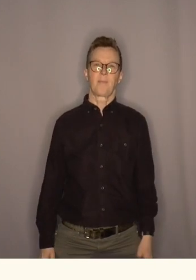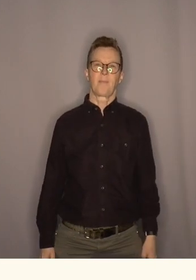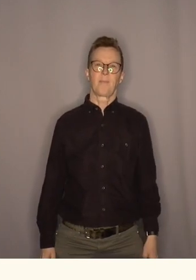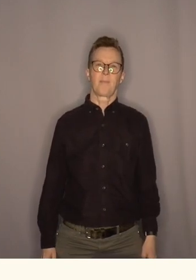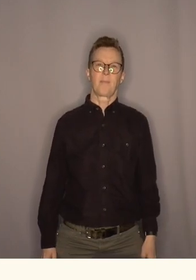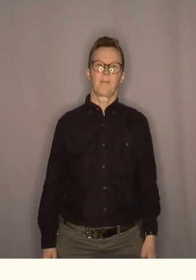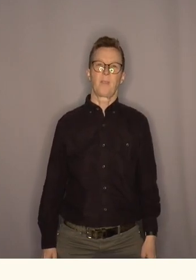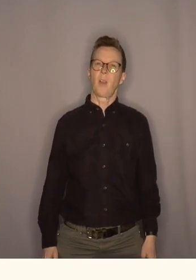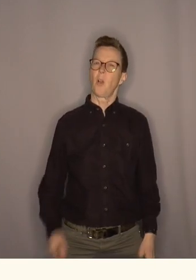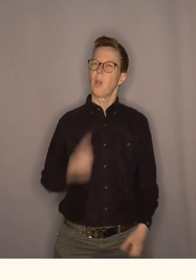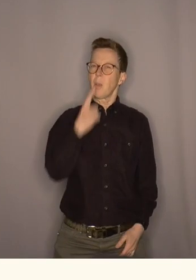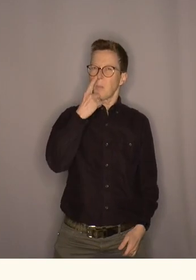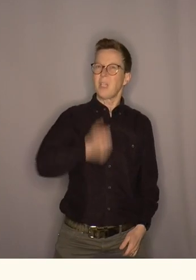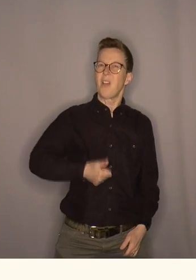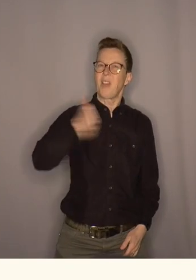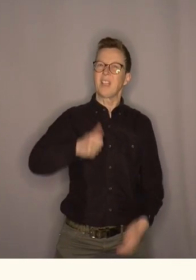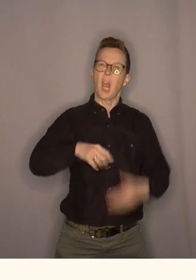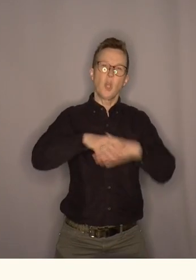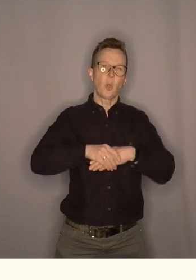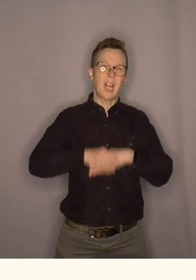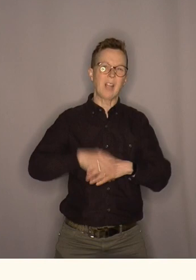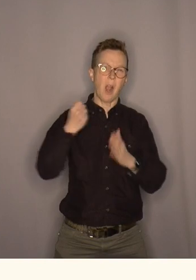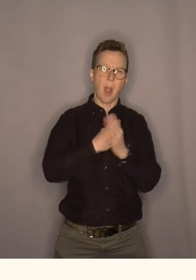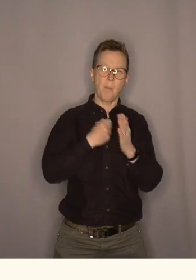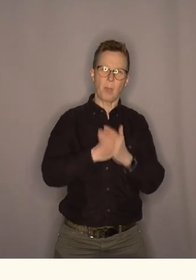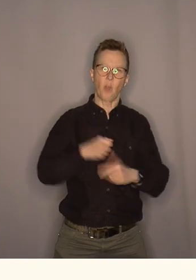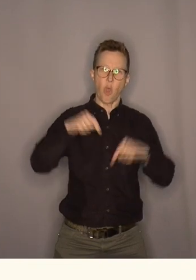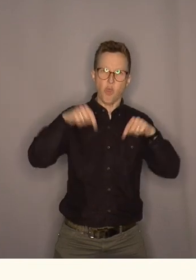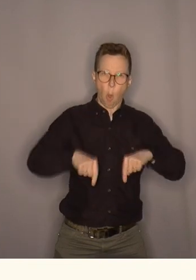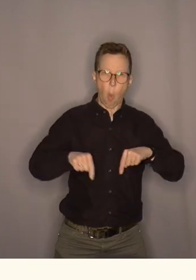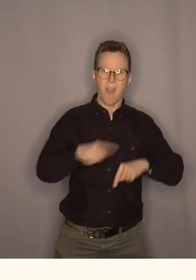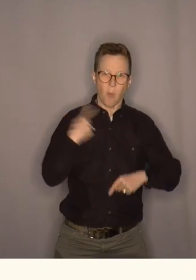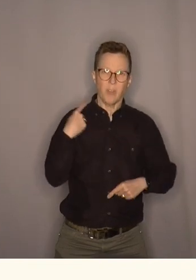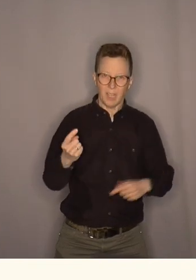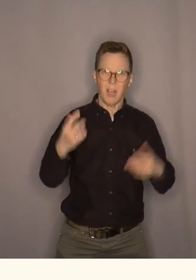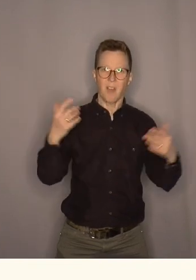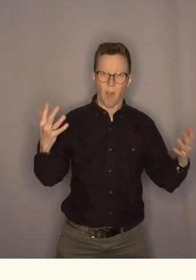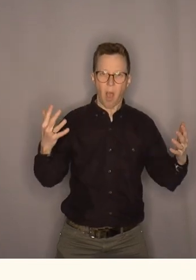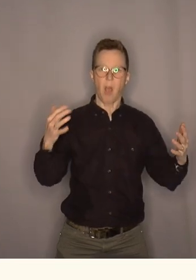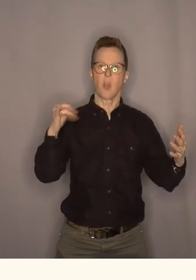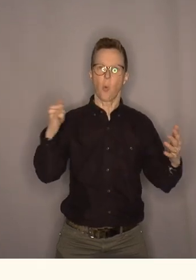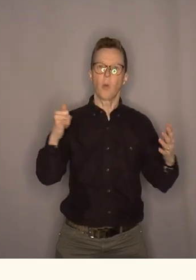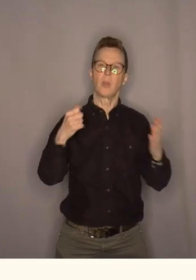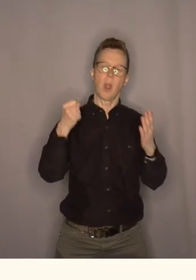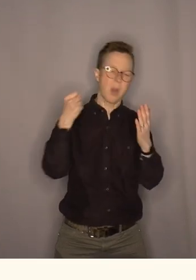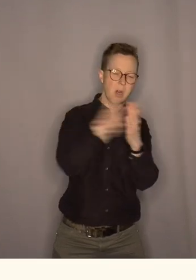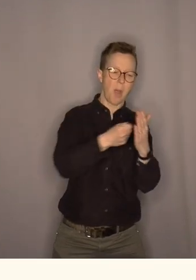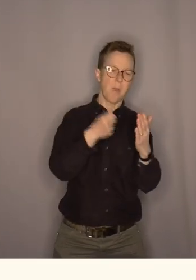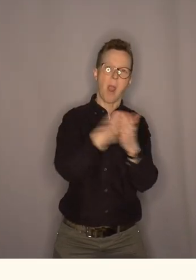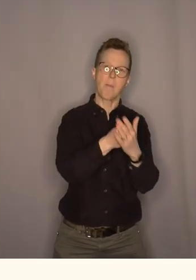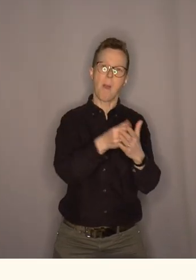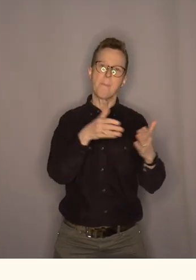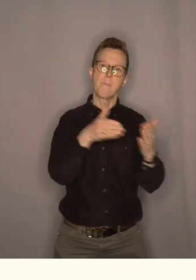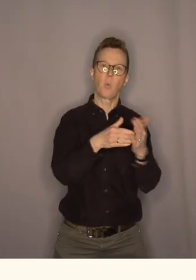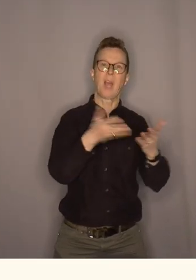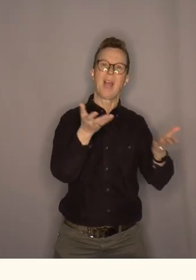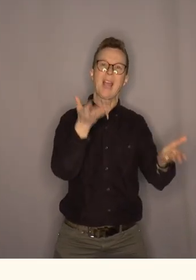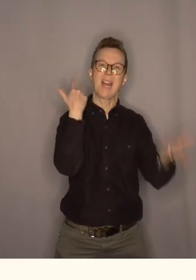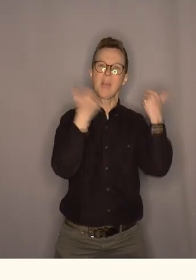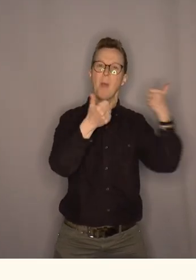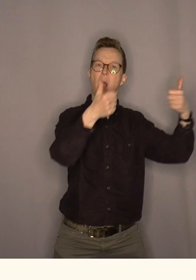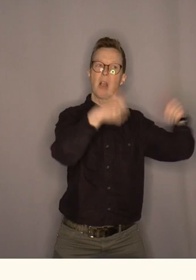Og den viktigste solidaritetskampen i vår tid, folkens, hva er det? Jo, det er kampen mot klimakrisen.